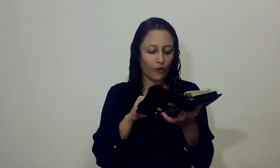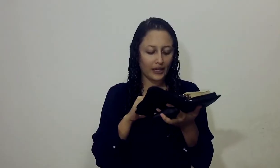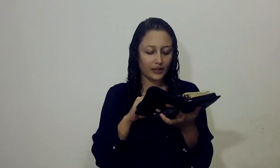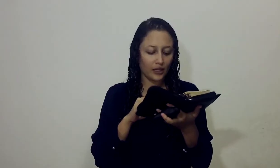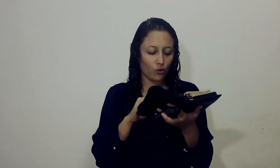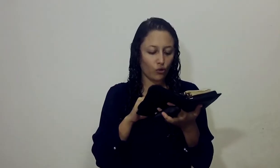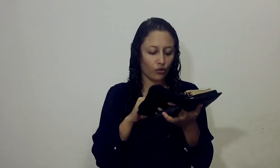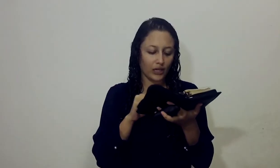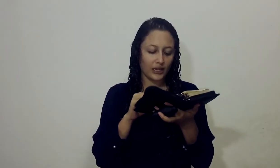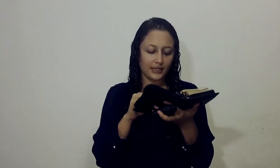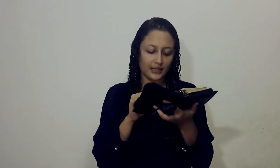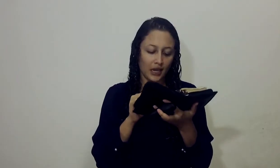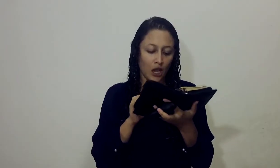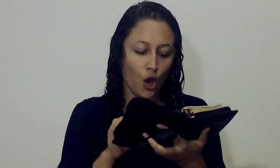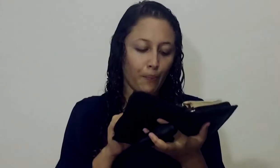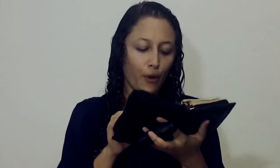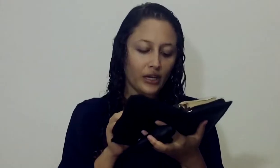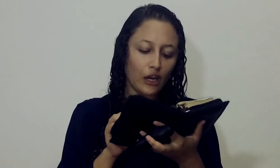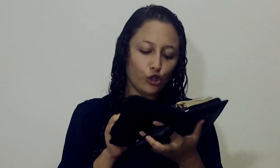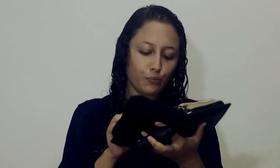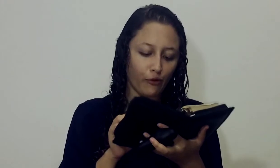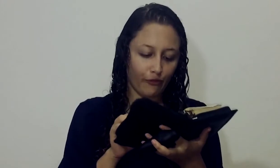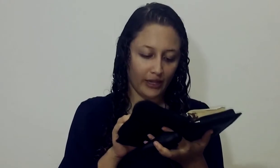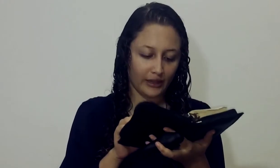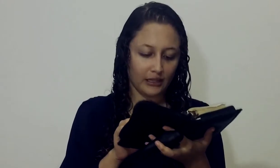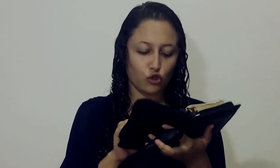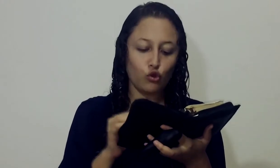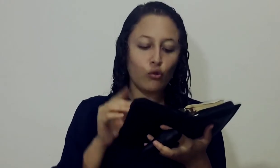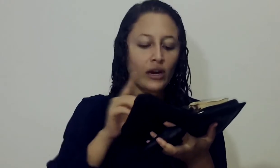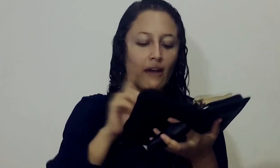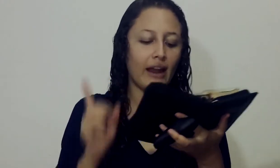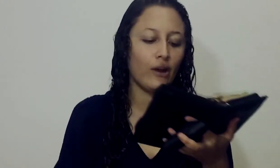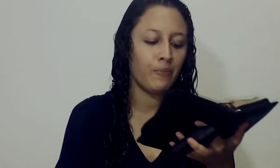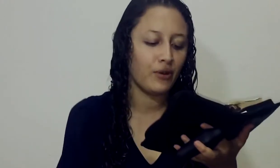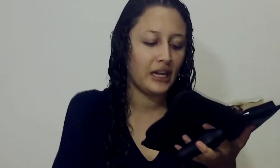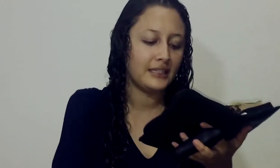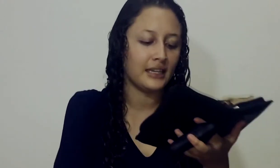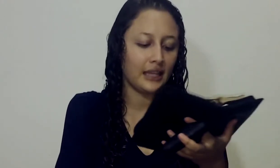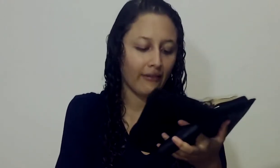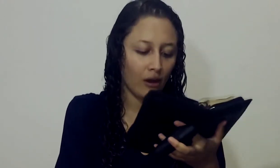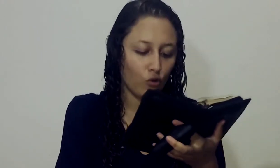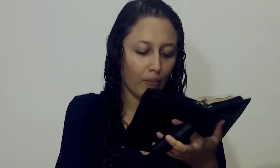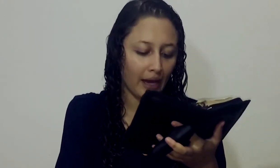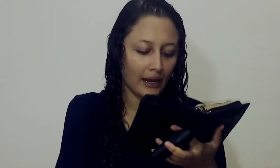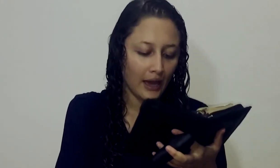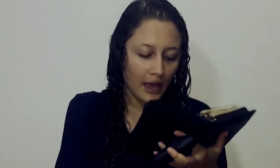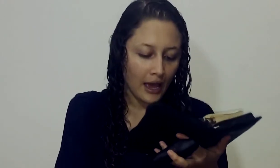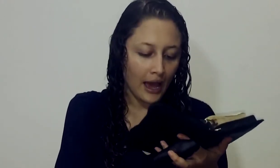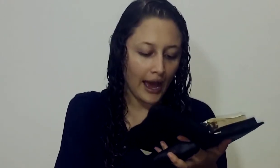1.21 Y dice así Porque los profetas nunca hablaron por iniciativa